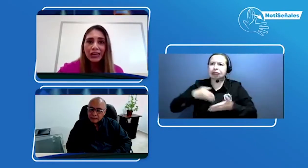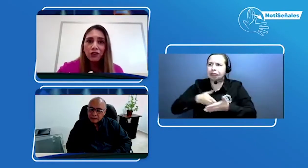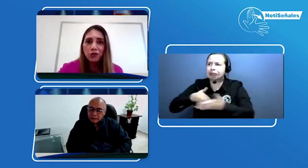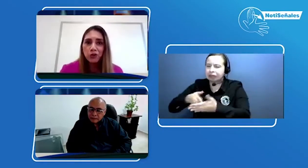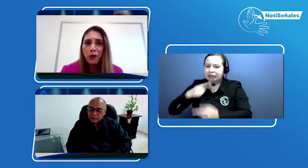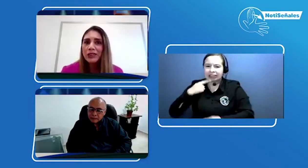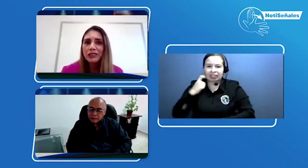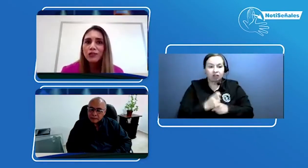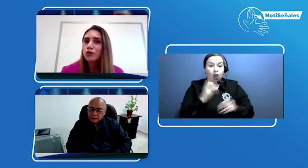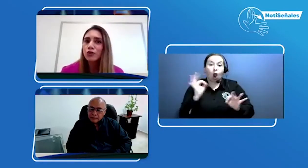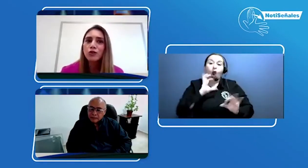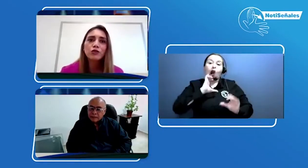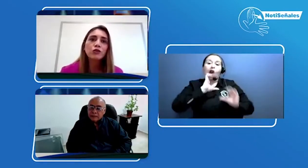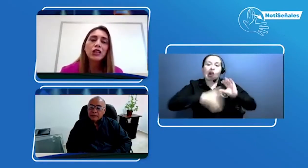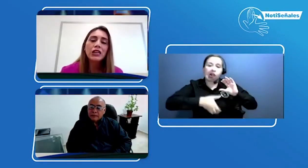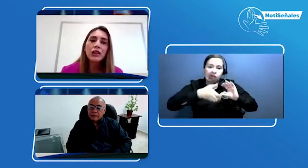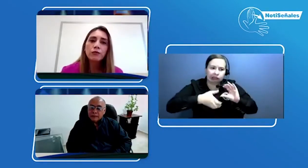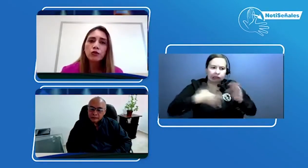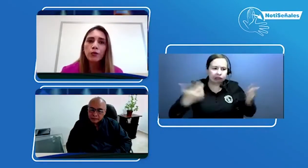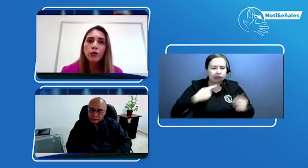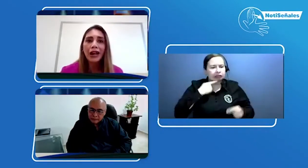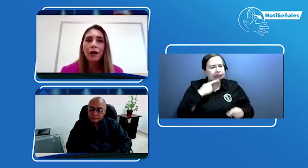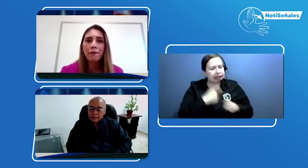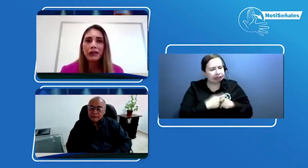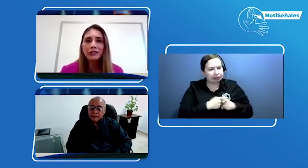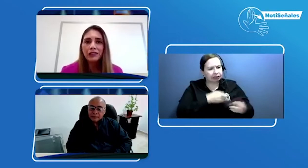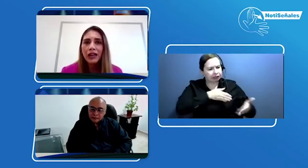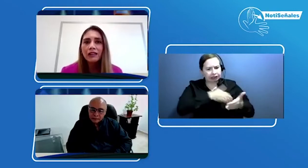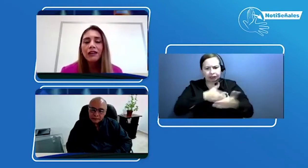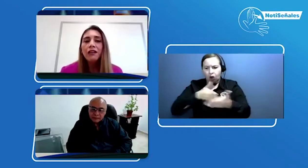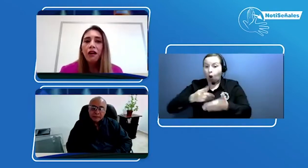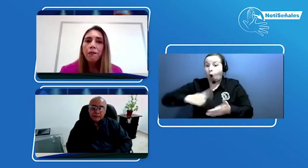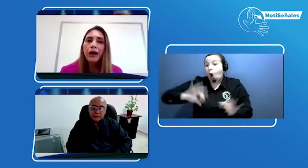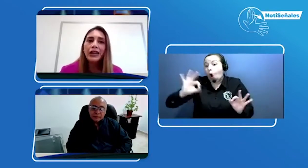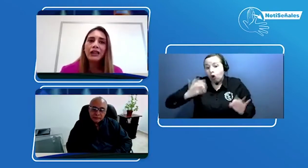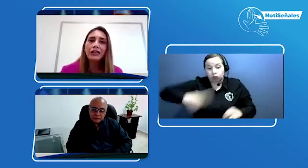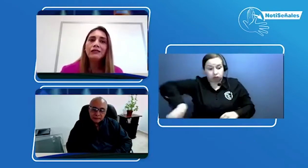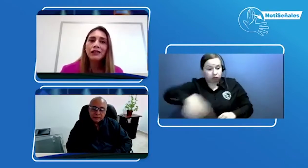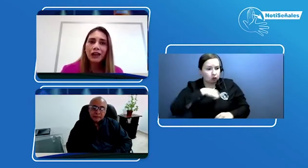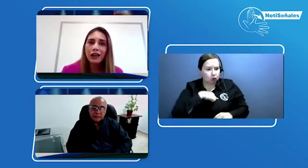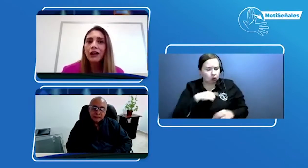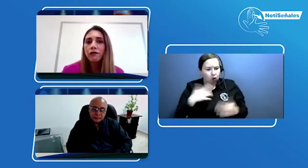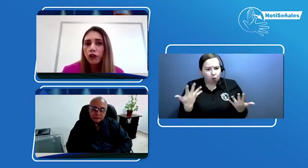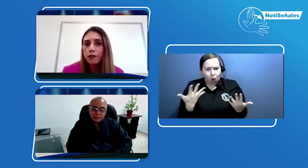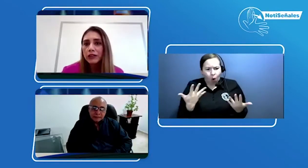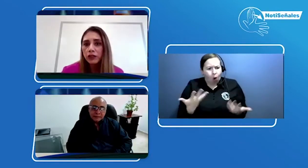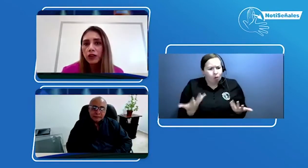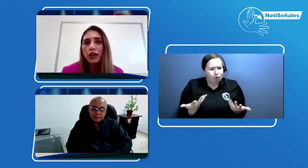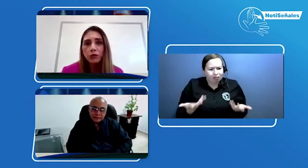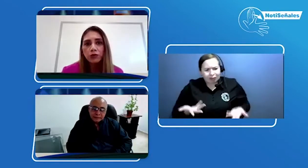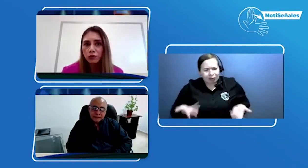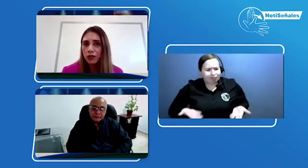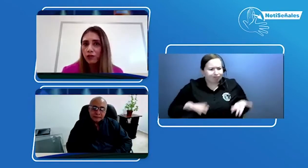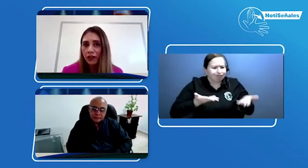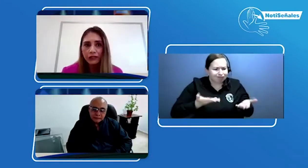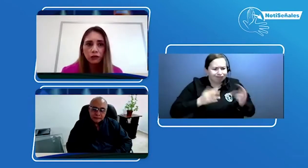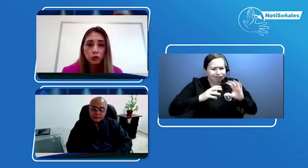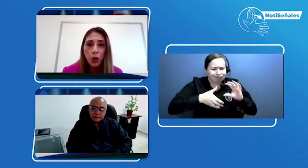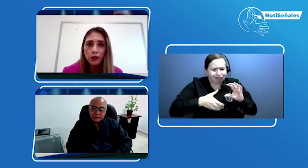incluso a veces nosotros no teníamos como la capacidad para entregar la información a nuestros diferentes usuarios.